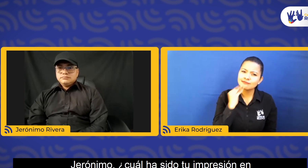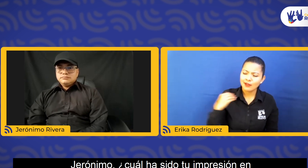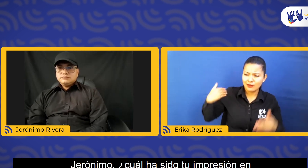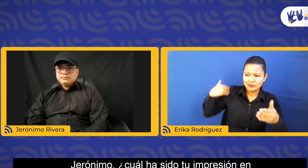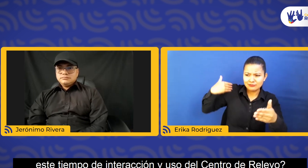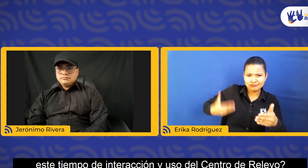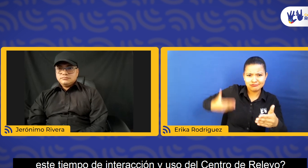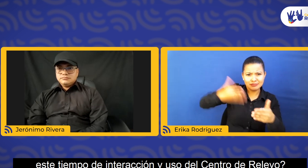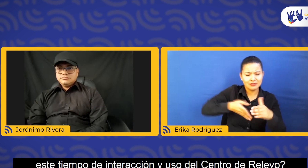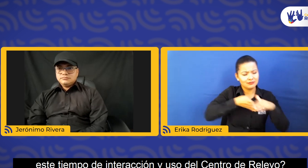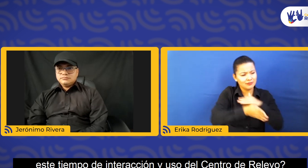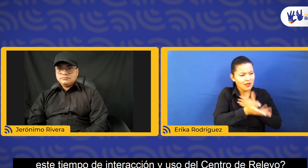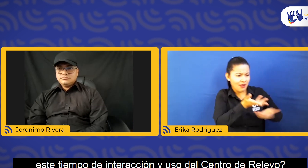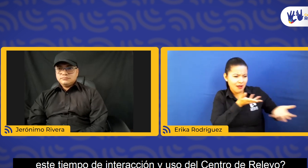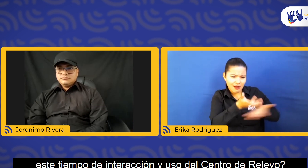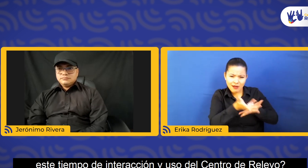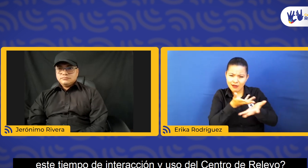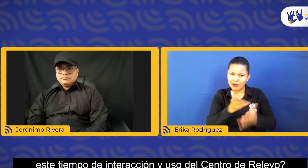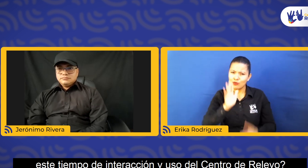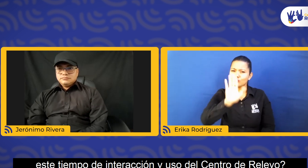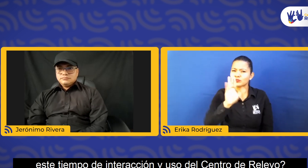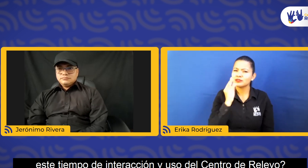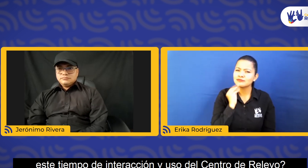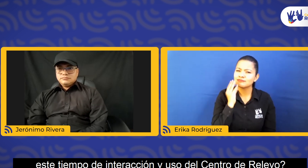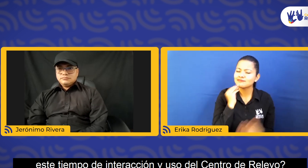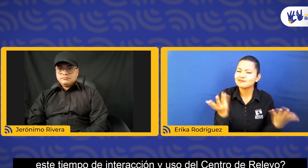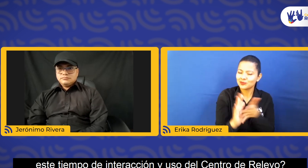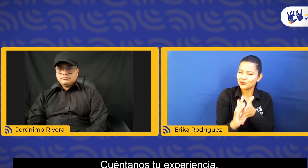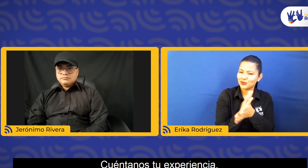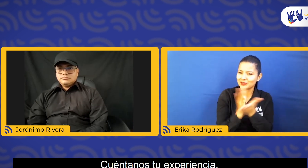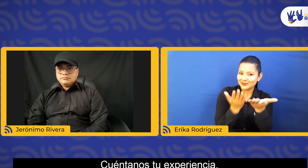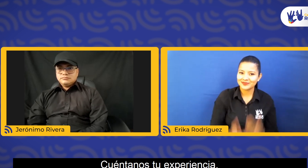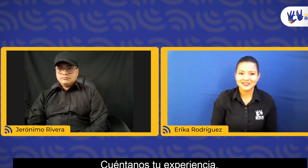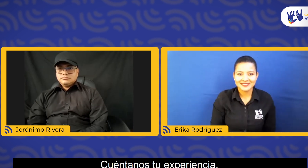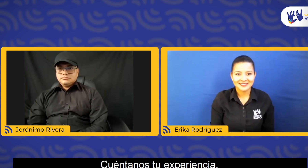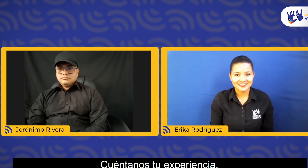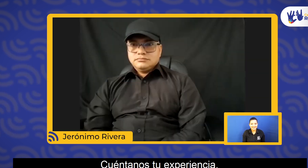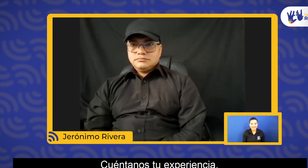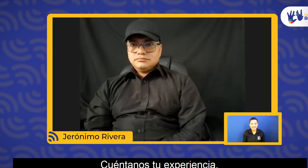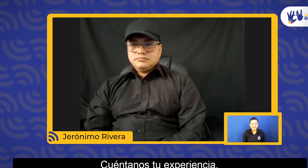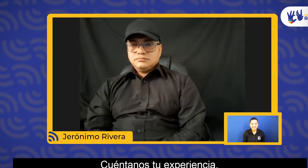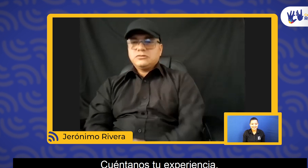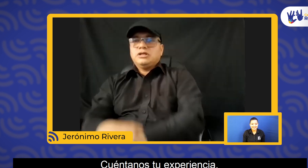tu impresión en este tiempo de interacción y uso del centro de relevo? Cuéntanos tu experiencia.